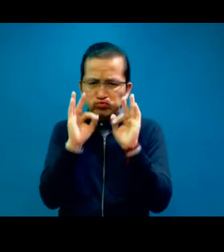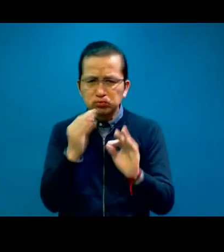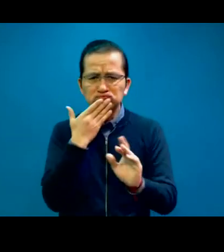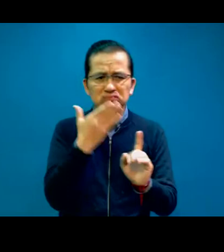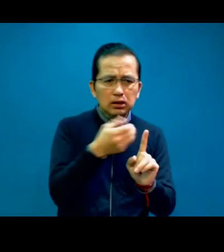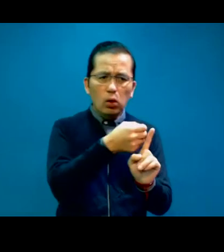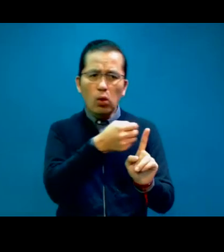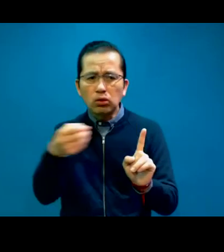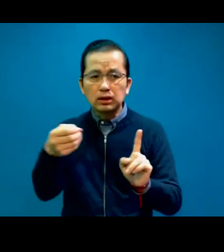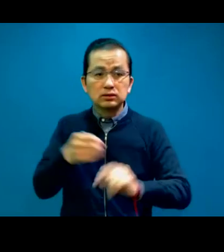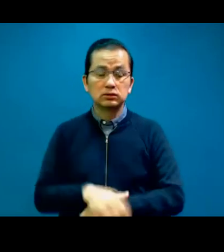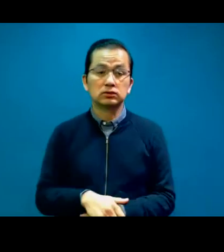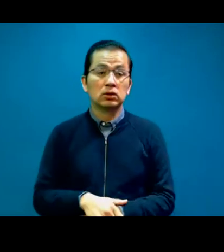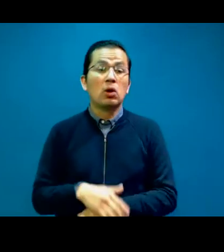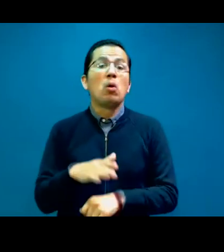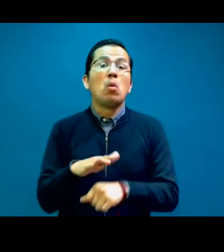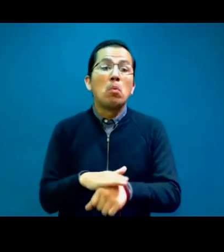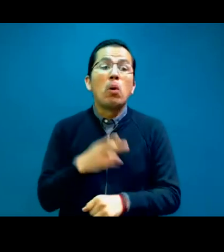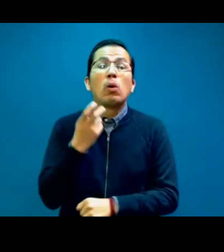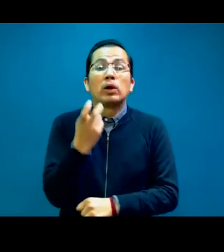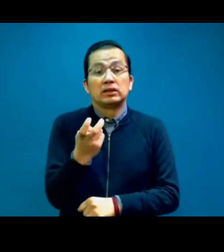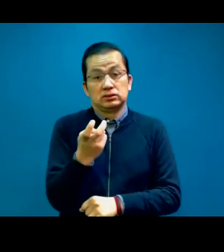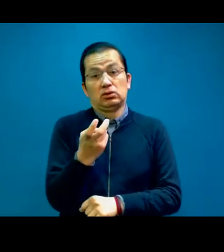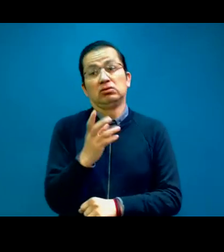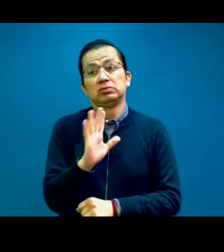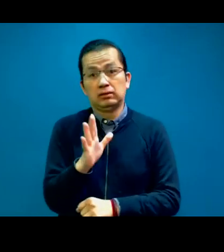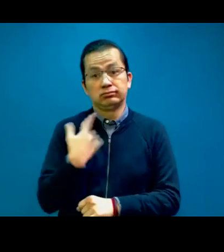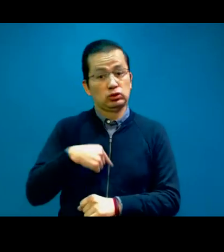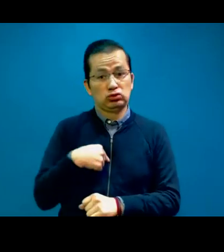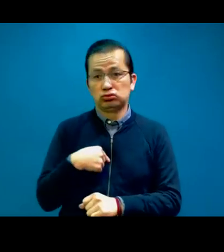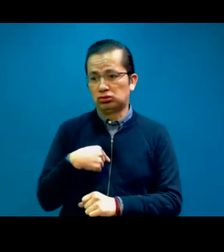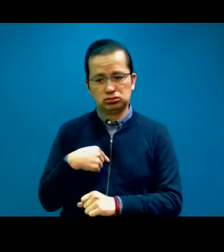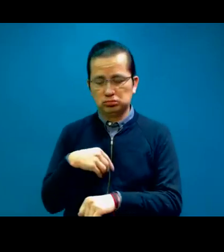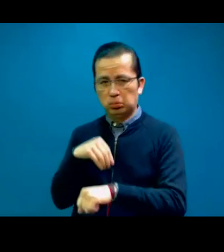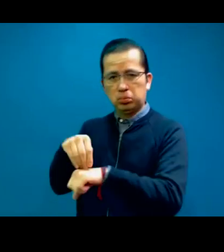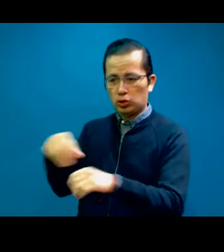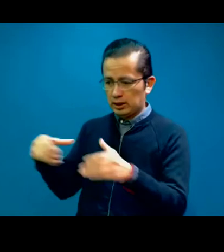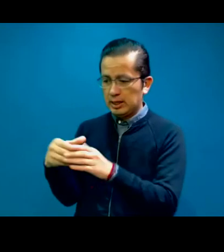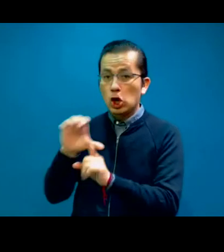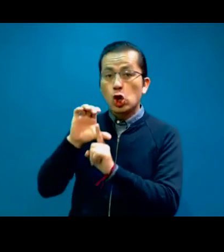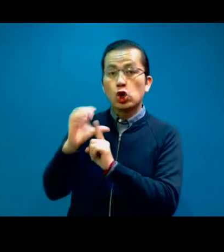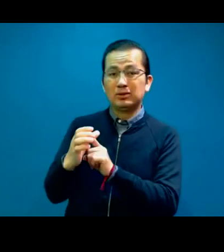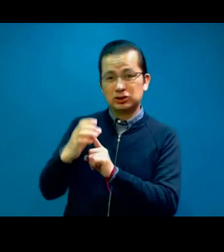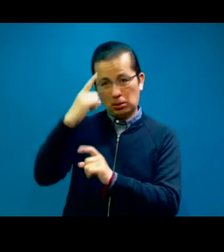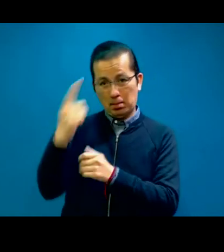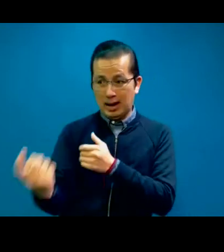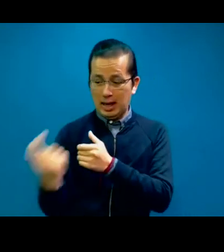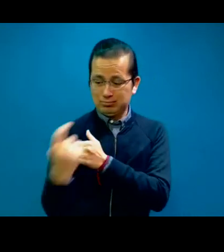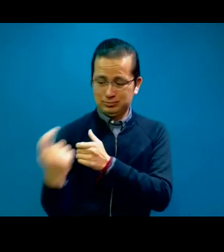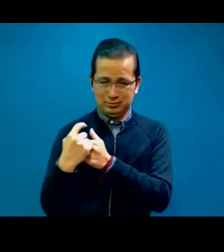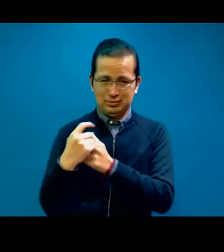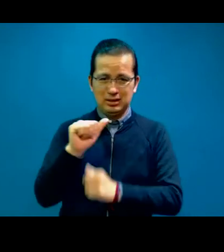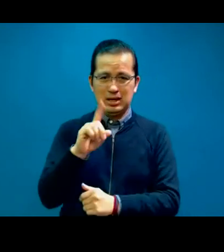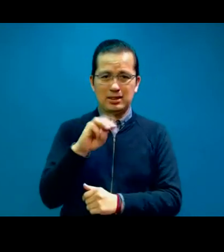eso llevó a tener que crear una comisión fundamental, que es la comisión de admisión de socios. A ver